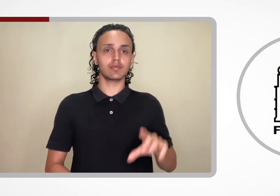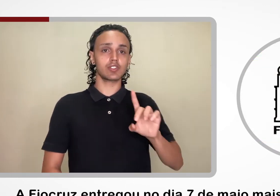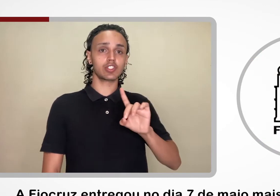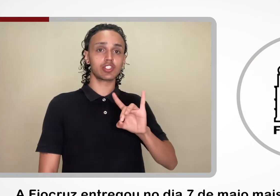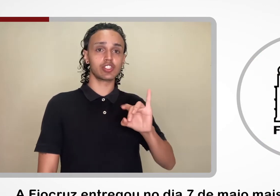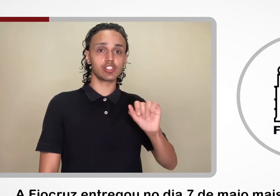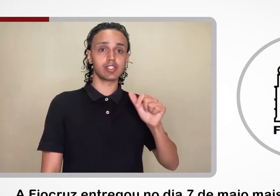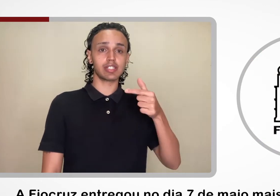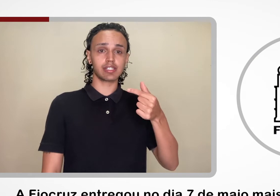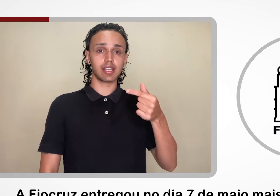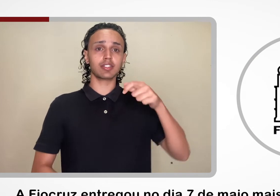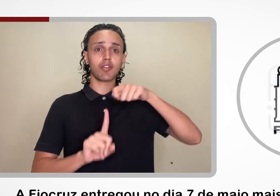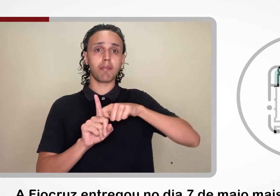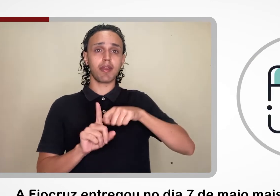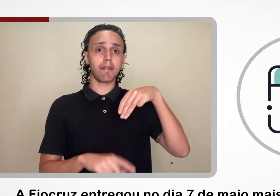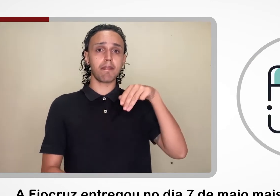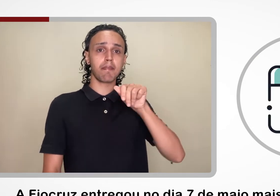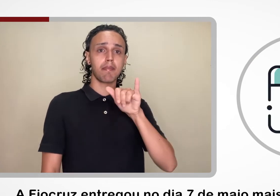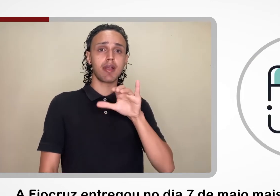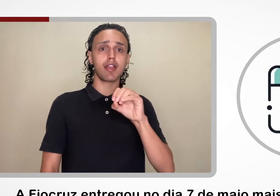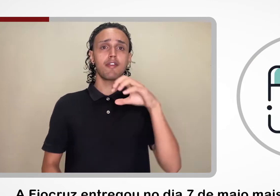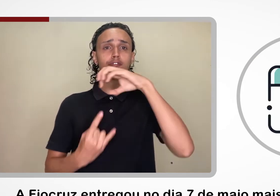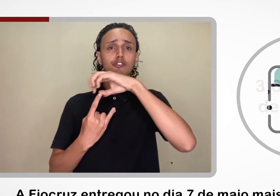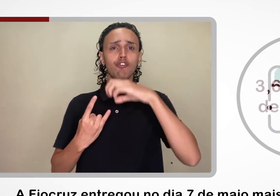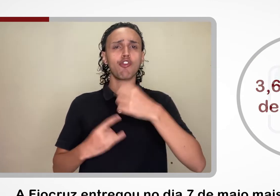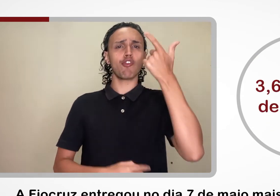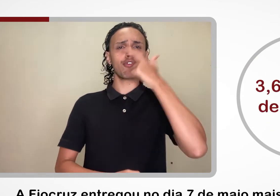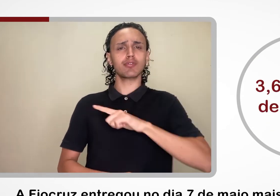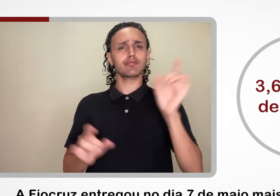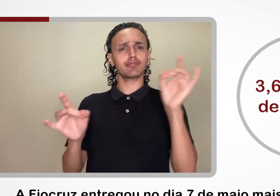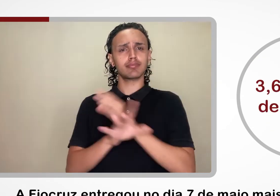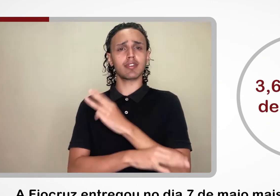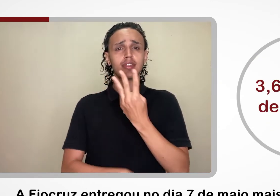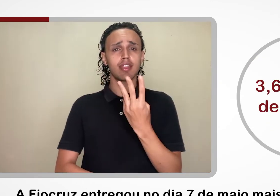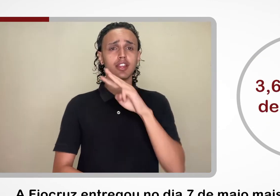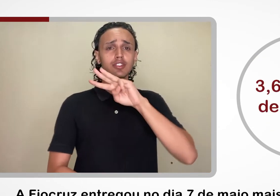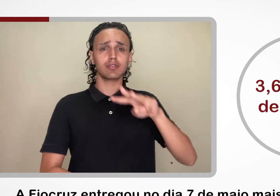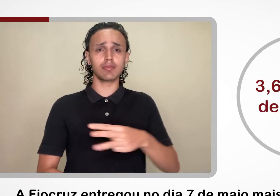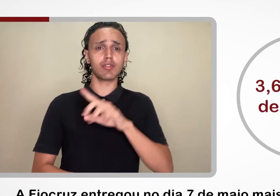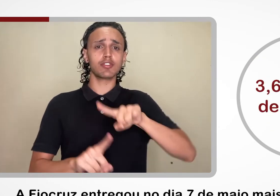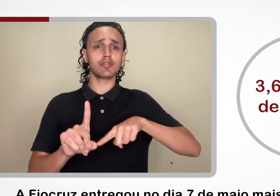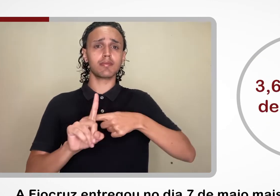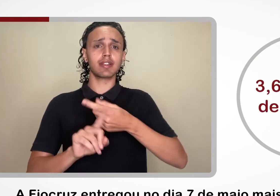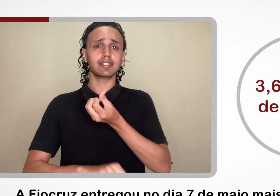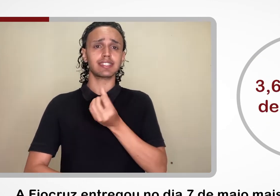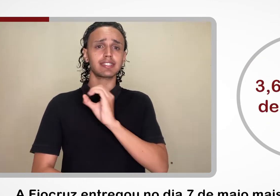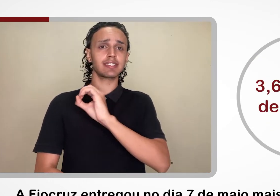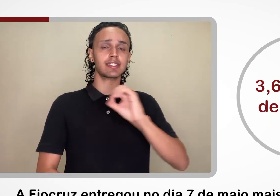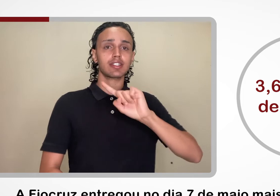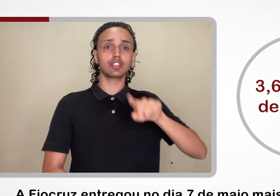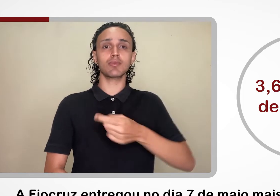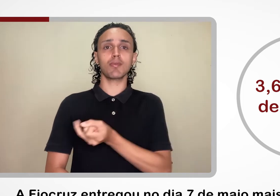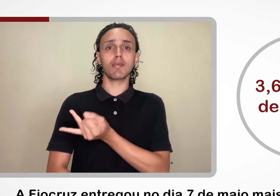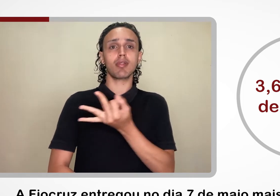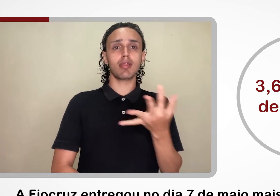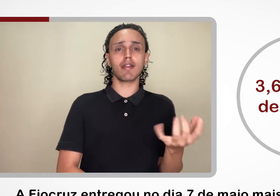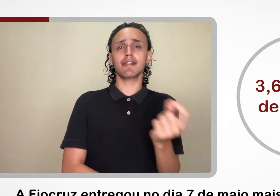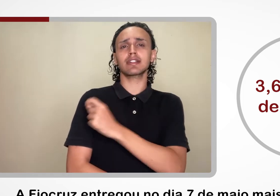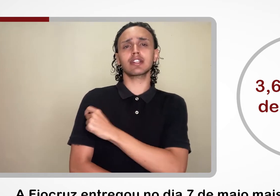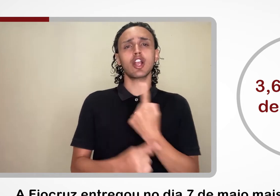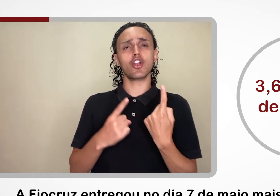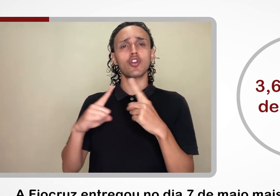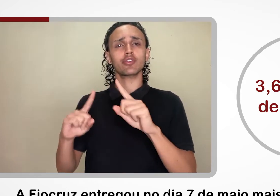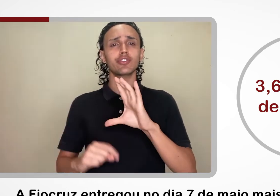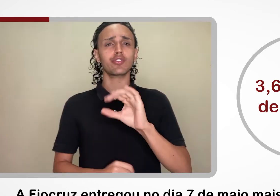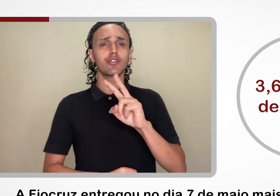A Fiocruz entregou, no dia 7 de maio, mais 3,6 milhões de doses da